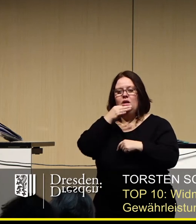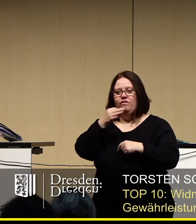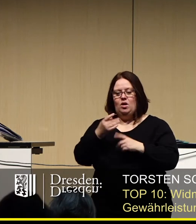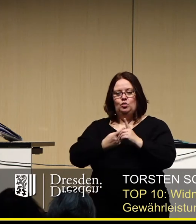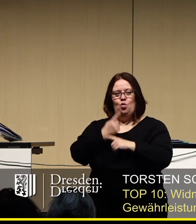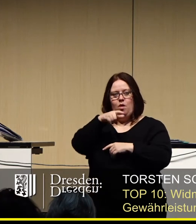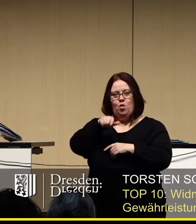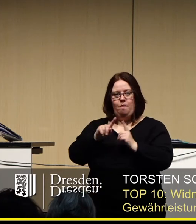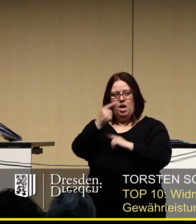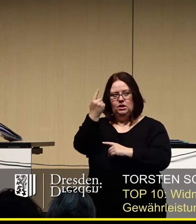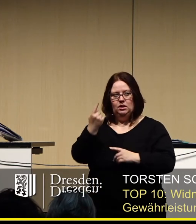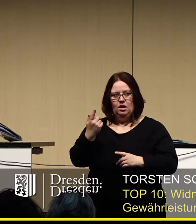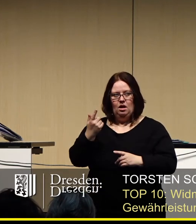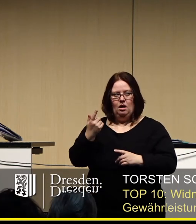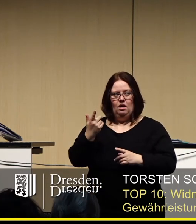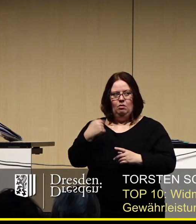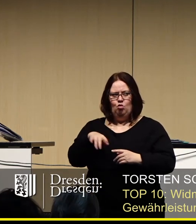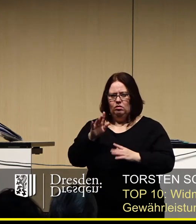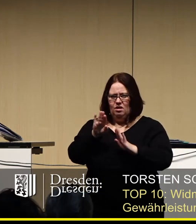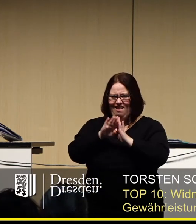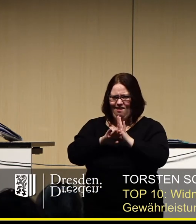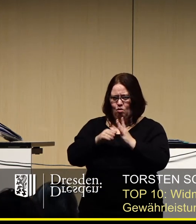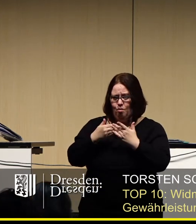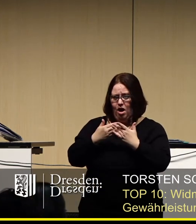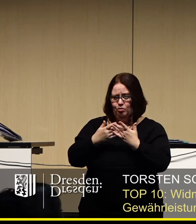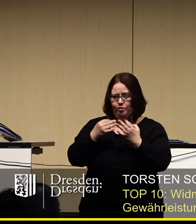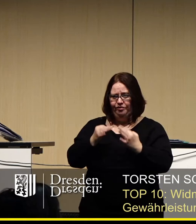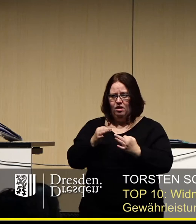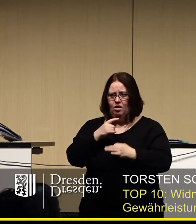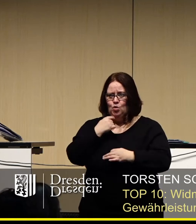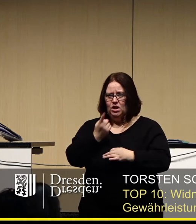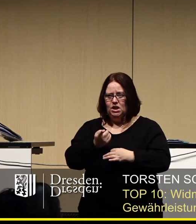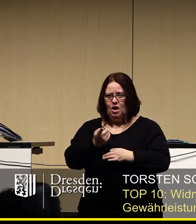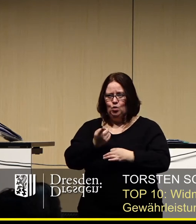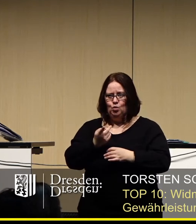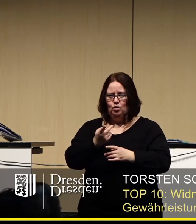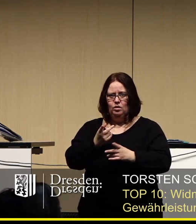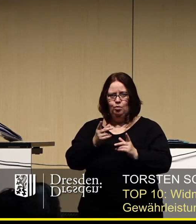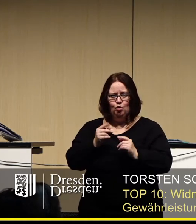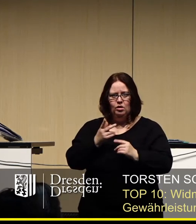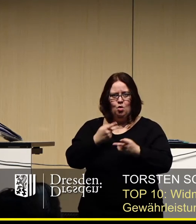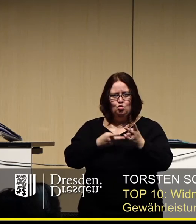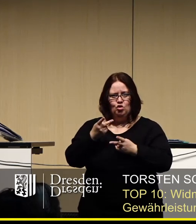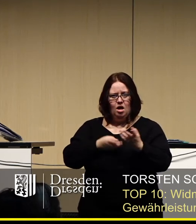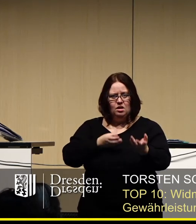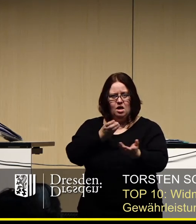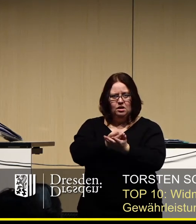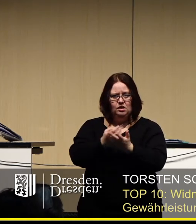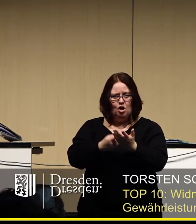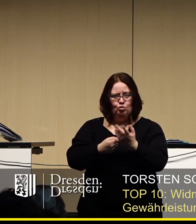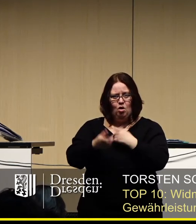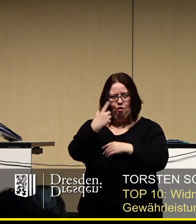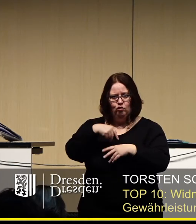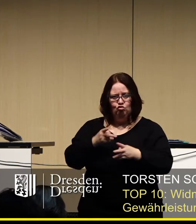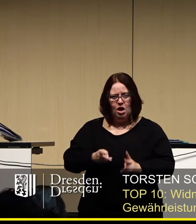auch an den Oberbürgermeistern, wie ist es sozusagen geregelt, wenn es zu diesen Untersagungen kommt, und inwieweit sind sozusagen Schadensersatzansprüche dann an die